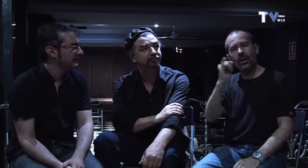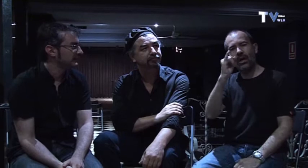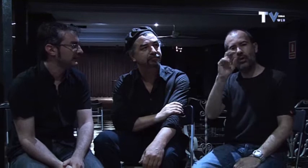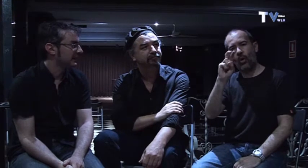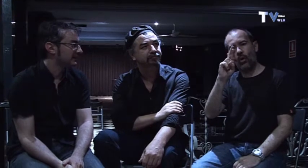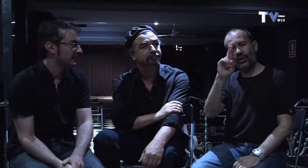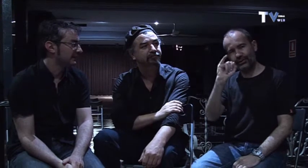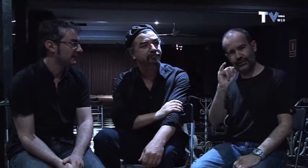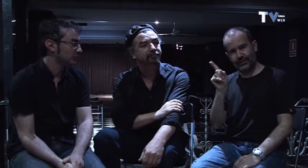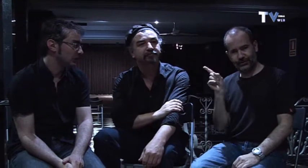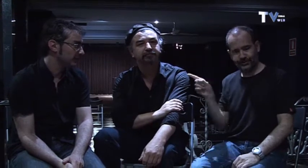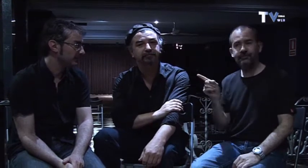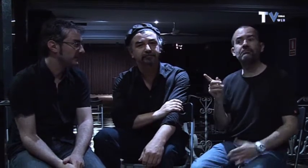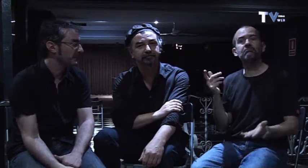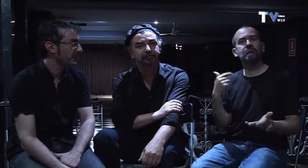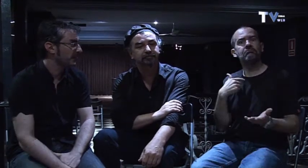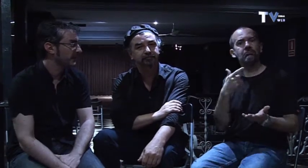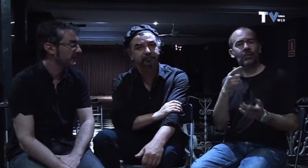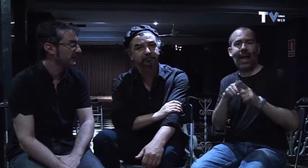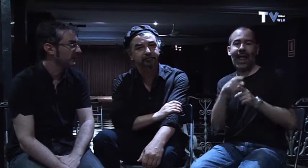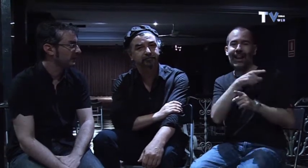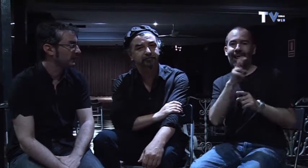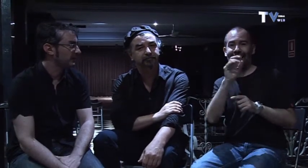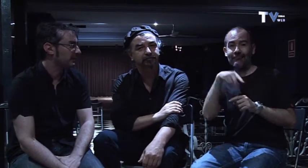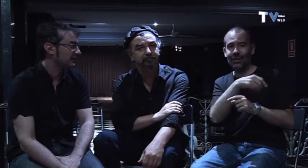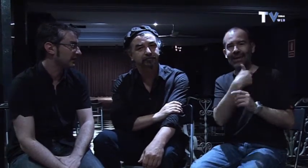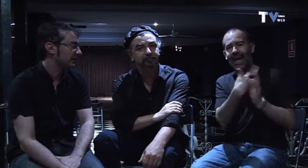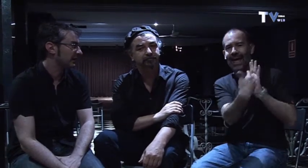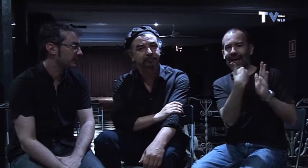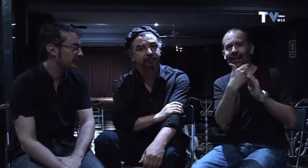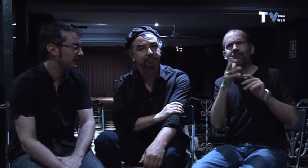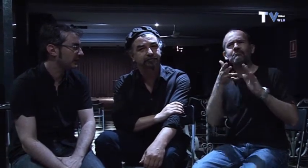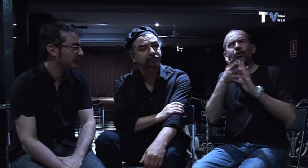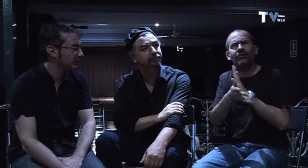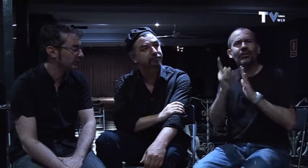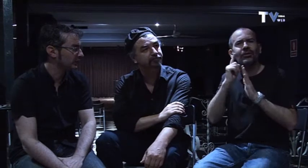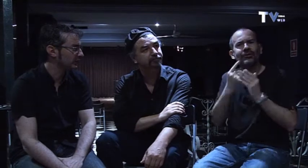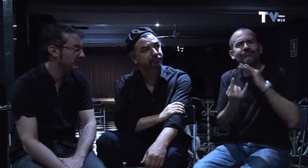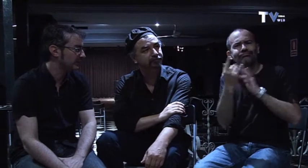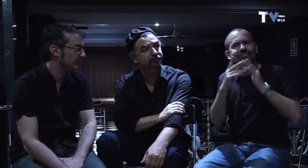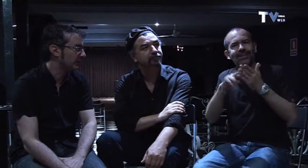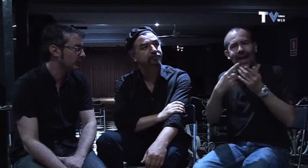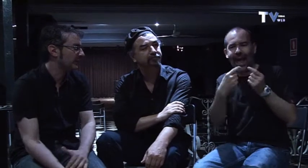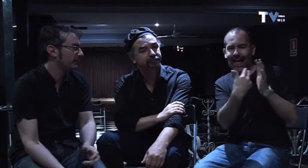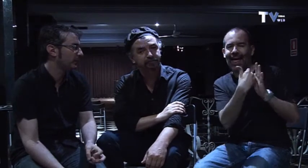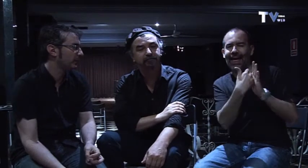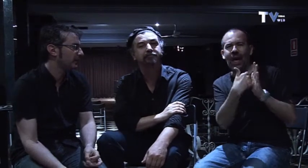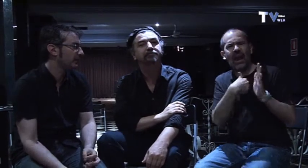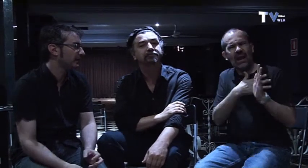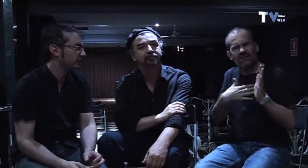se llama Yuri y bueno y aprovechando que Ramón nos ha explicado un poquito el motivo y cómo venía un poco el proyecto de las personas